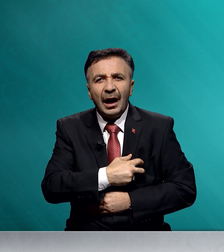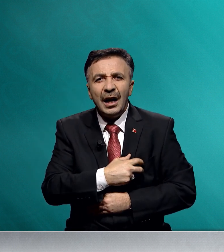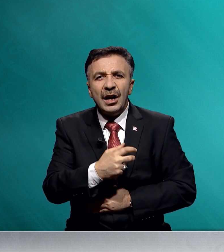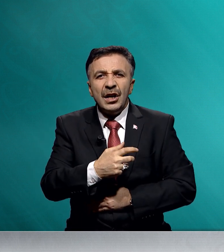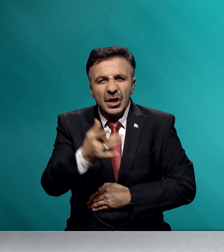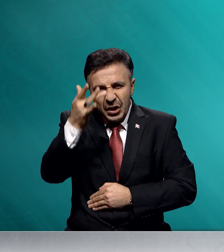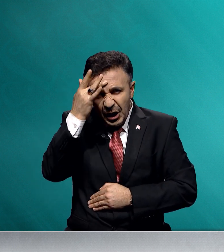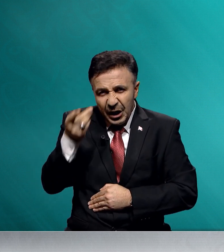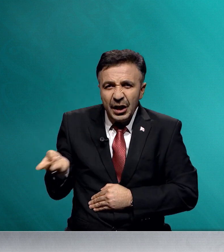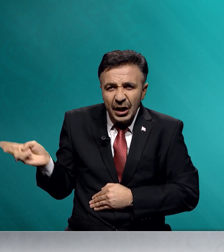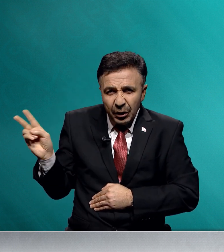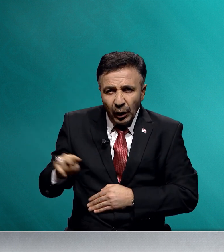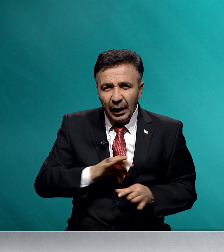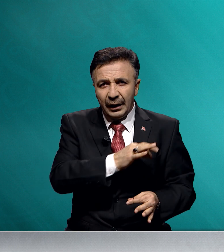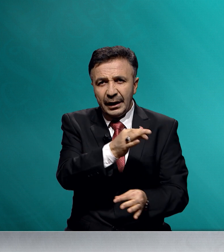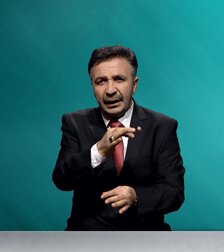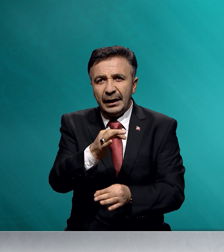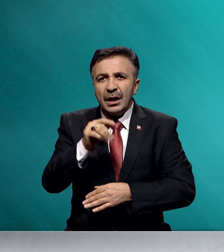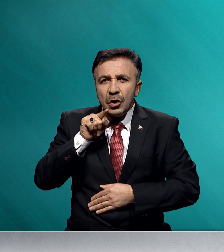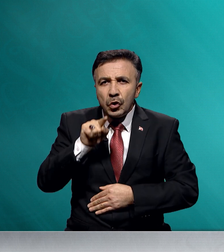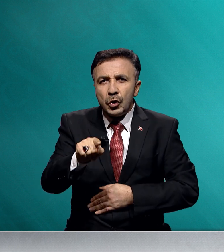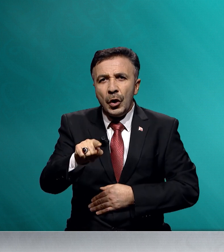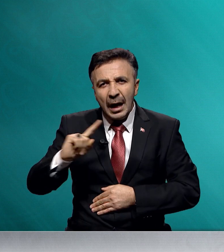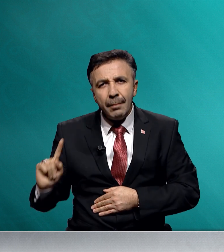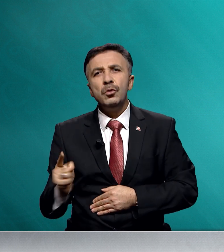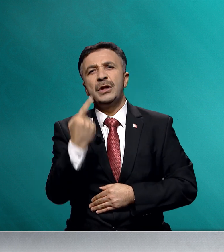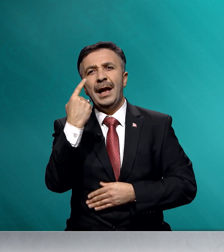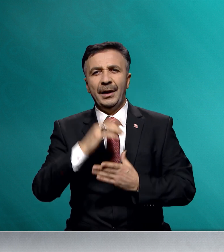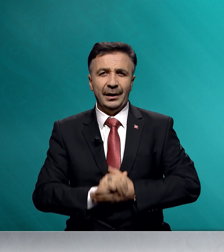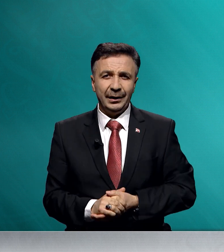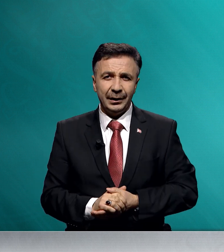şehit olanları şöyle müjdelemektedir.